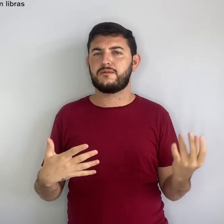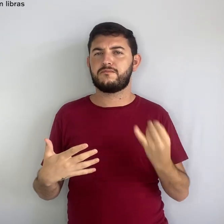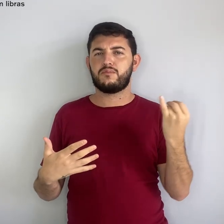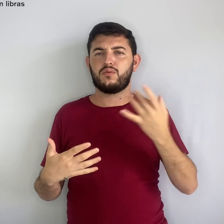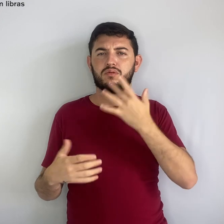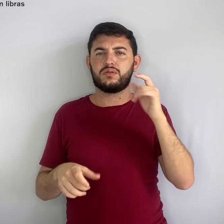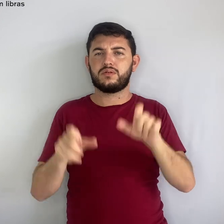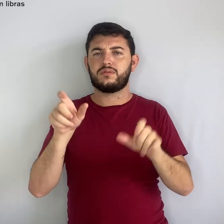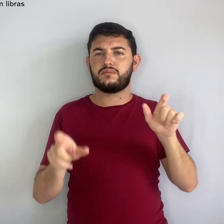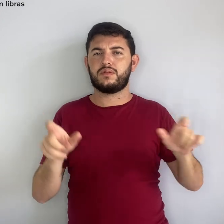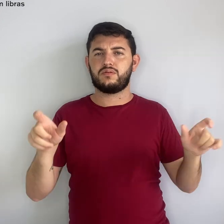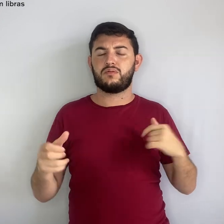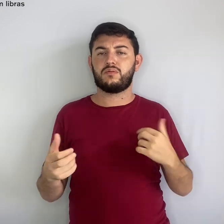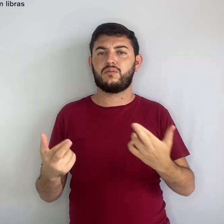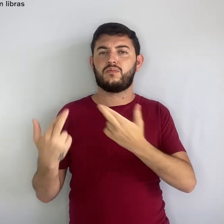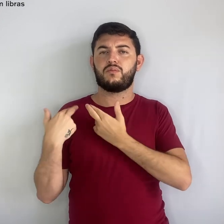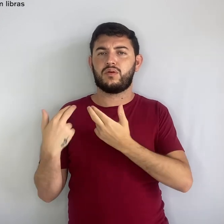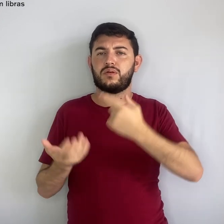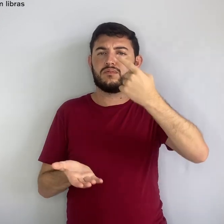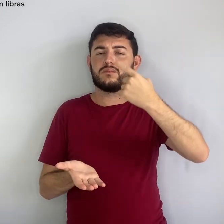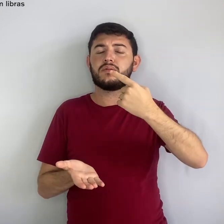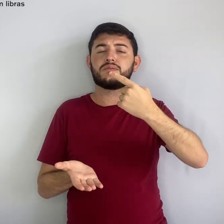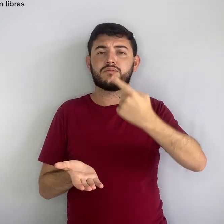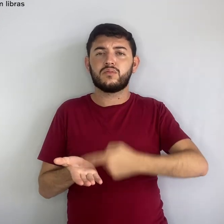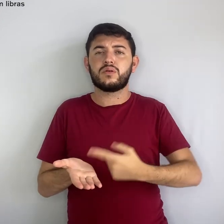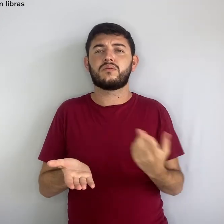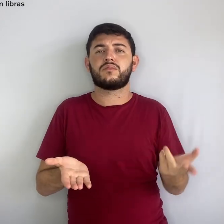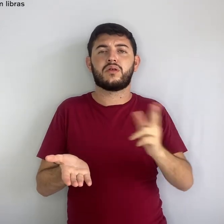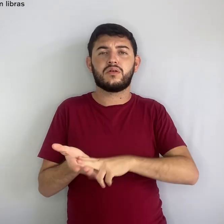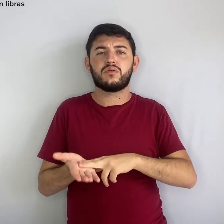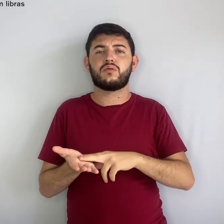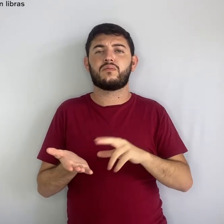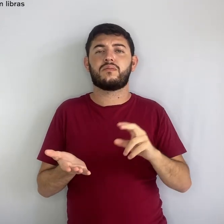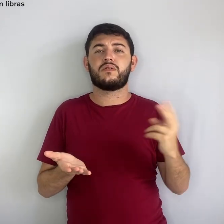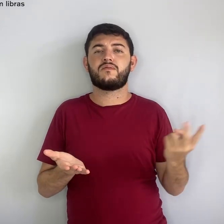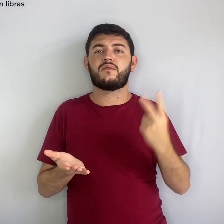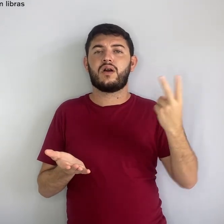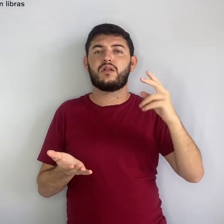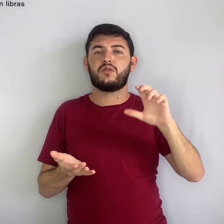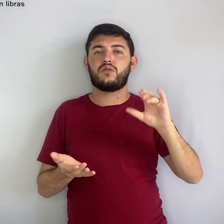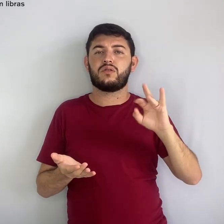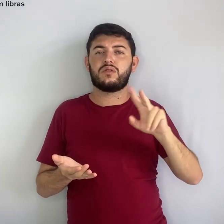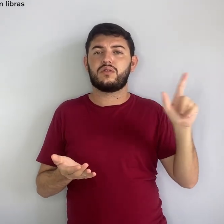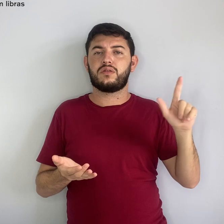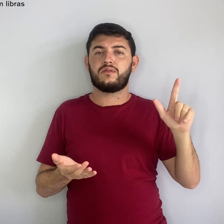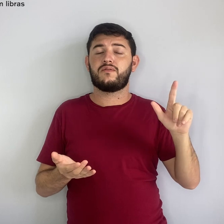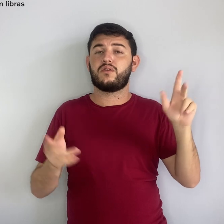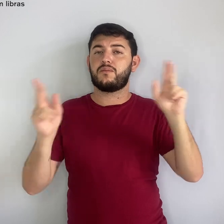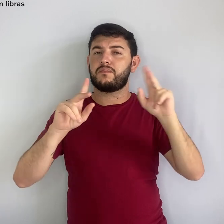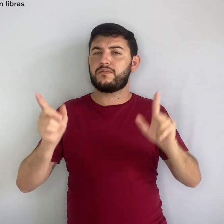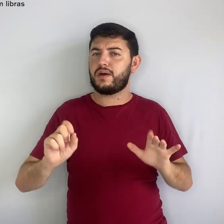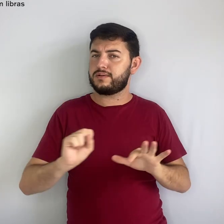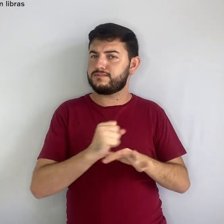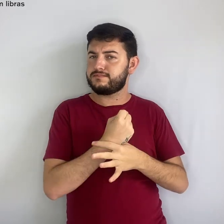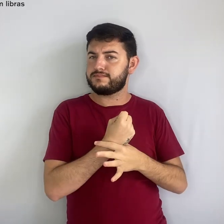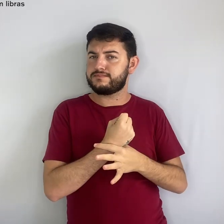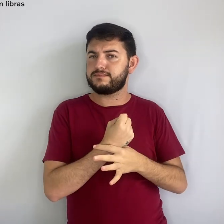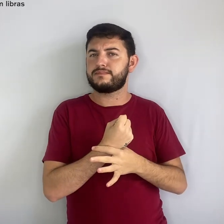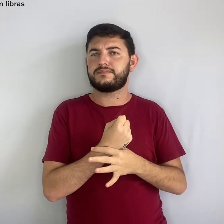comprometer e assumir valores civilizatórios para assegurar a paz. Também alerta para o